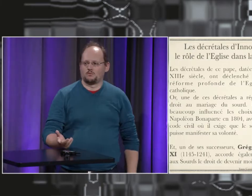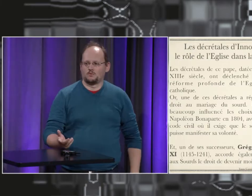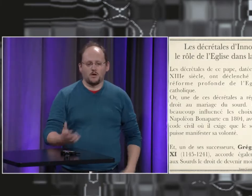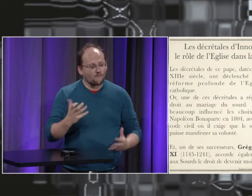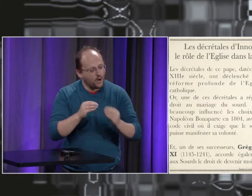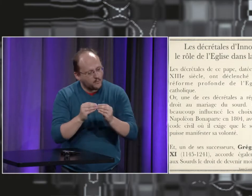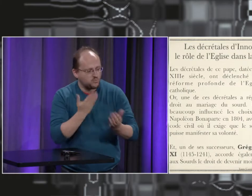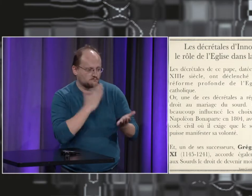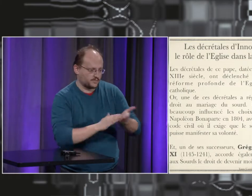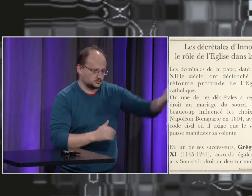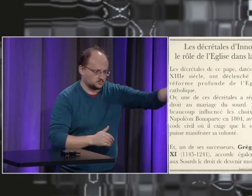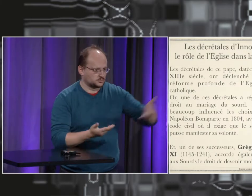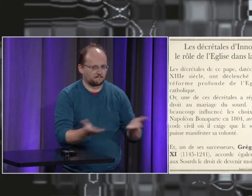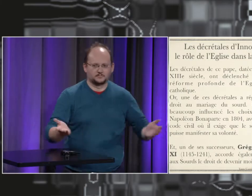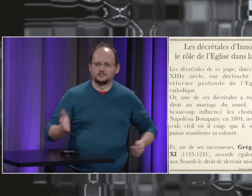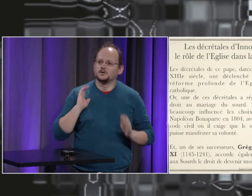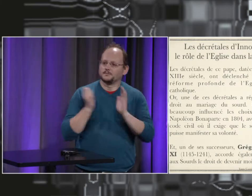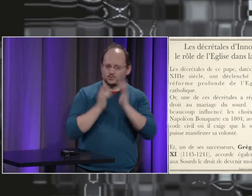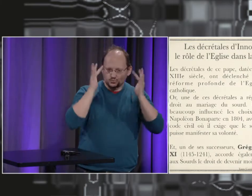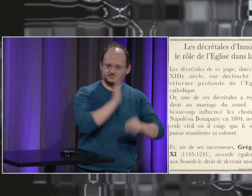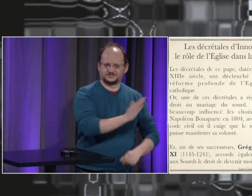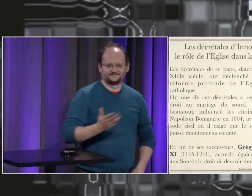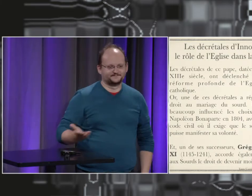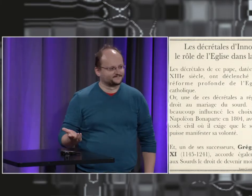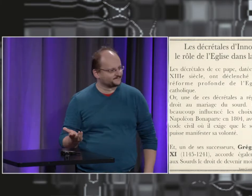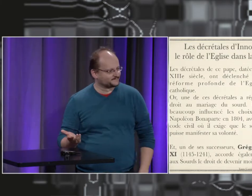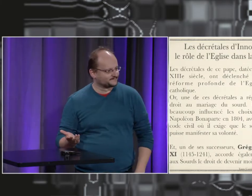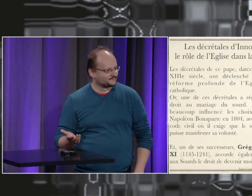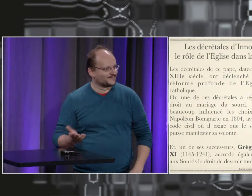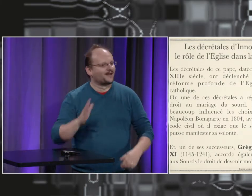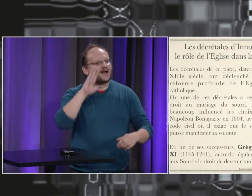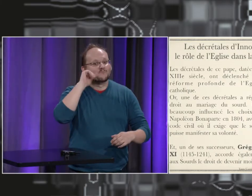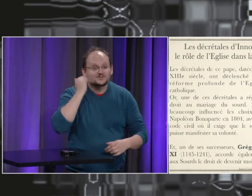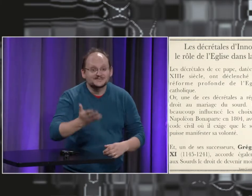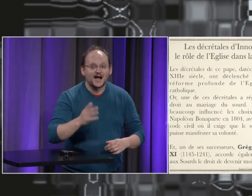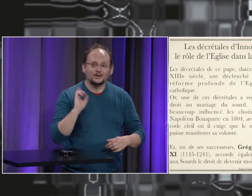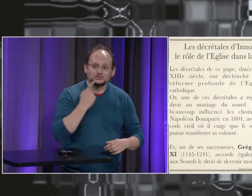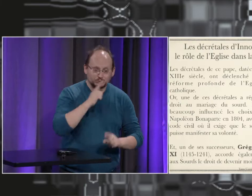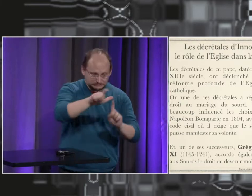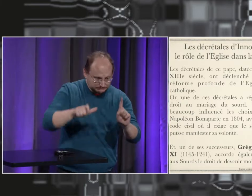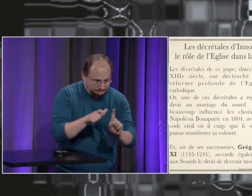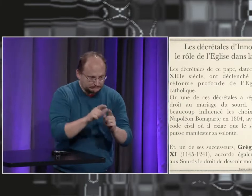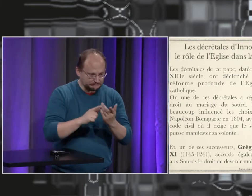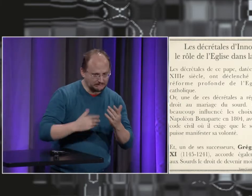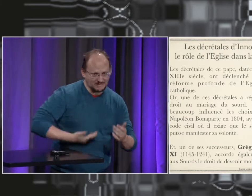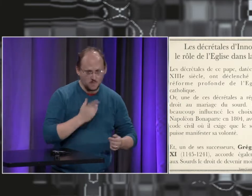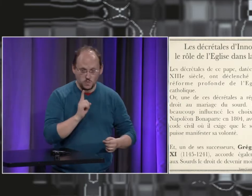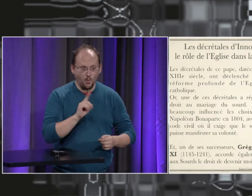entre familles des arrangements entre familles des contrats entre familles des rencontres entre familles donc s'il s